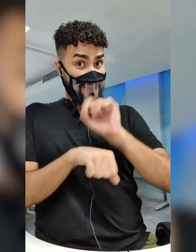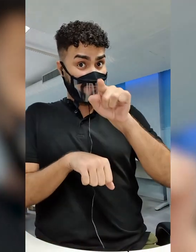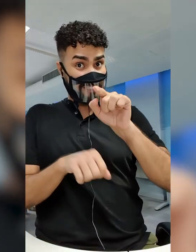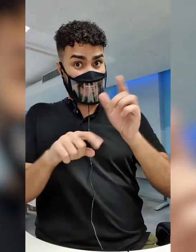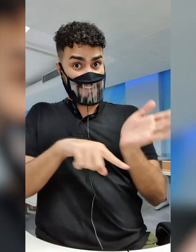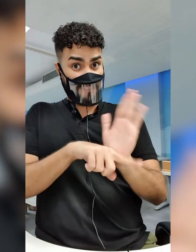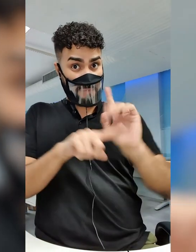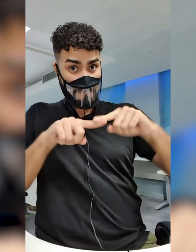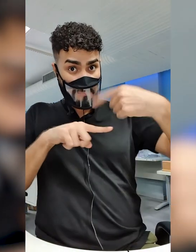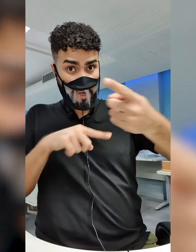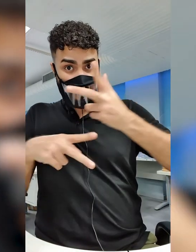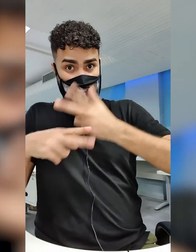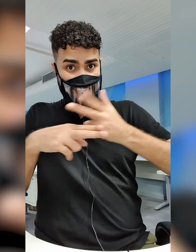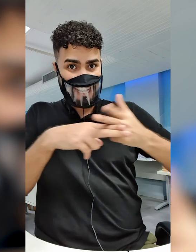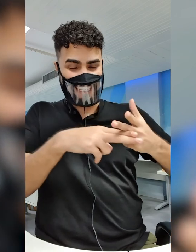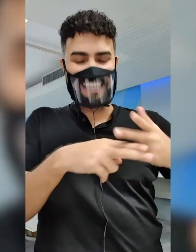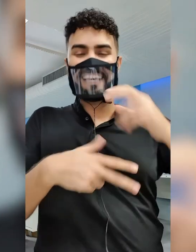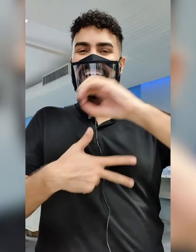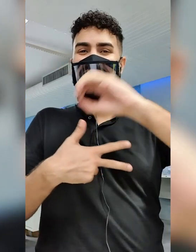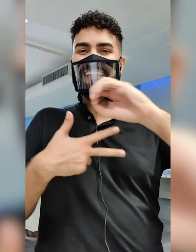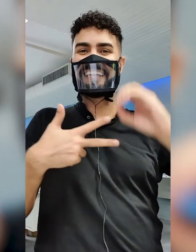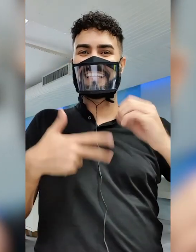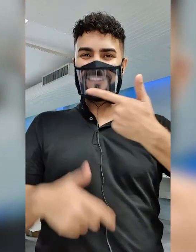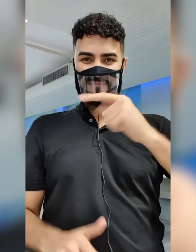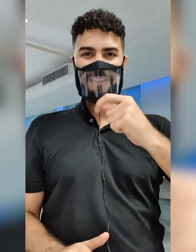próximo episódio da série... Enem 2021 Enem 2021